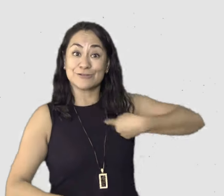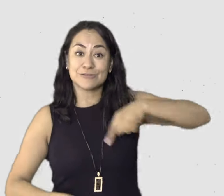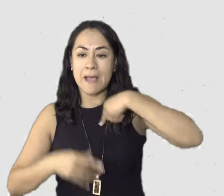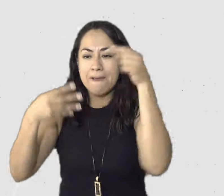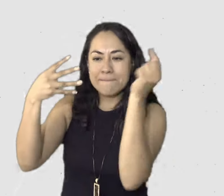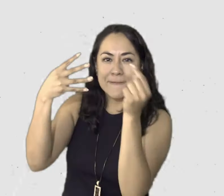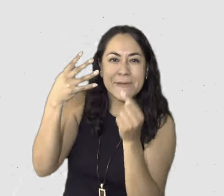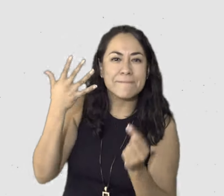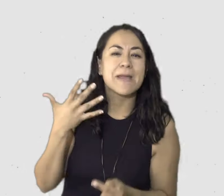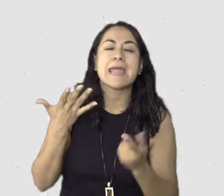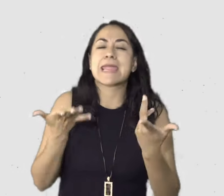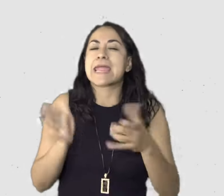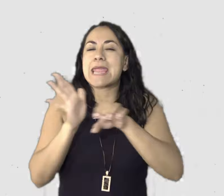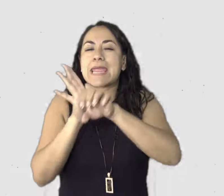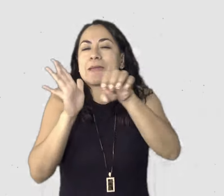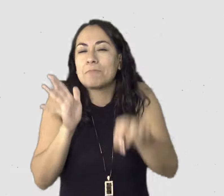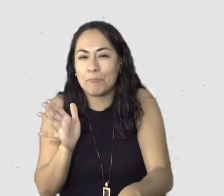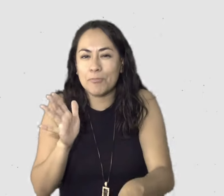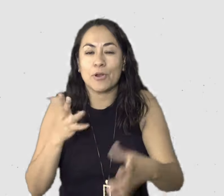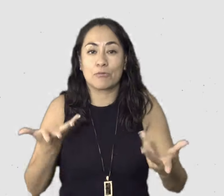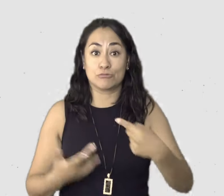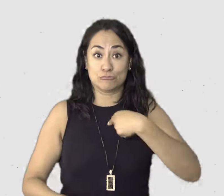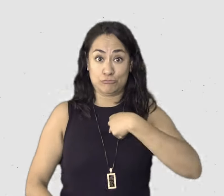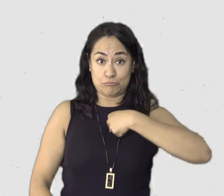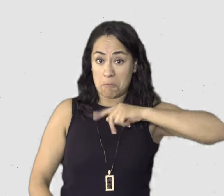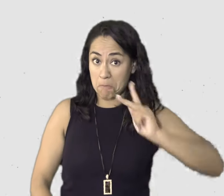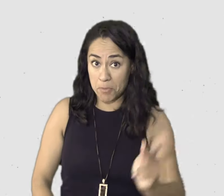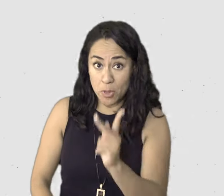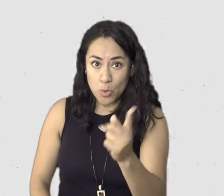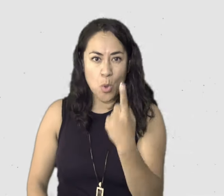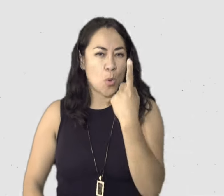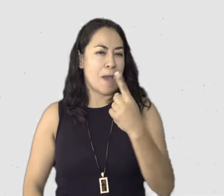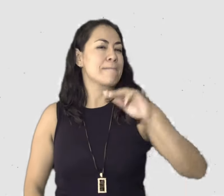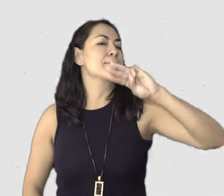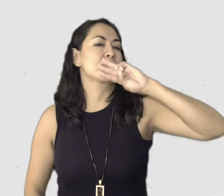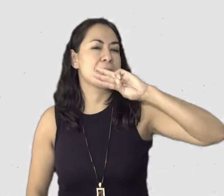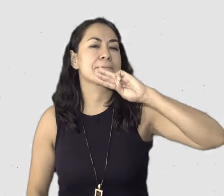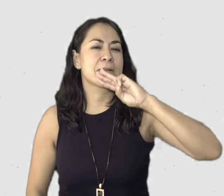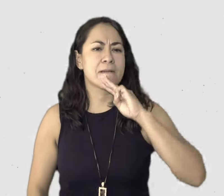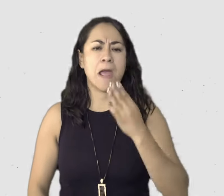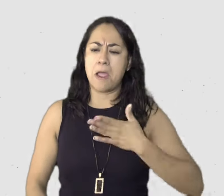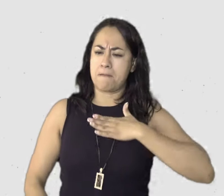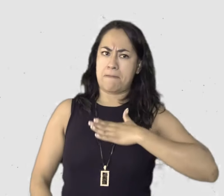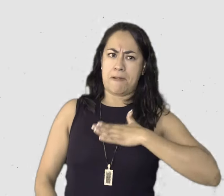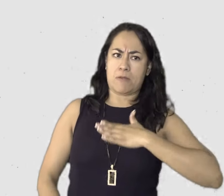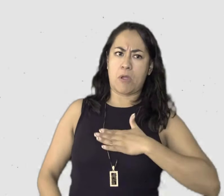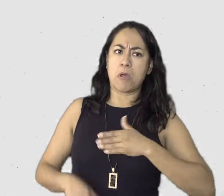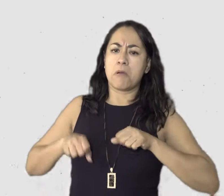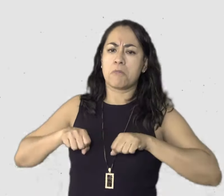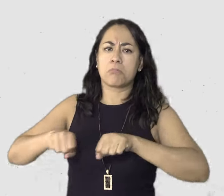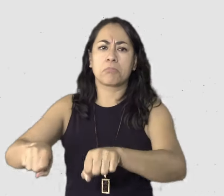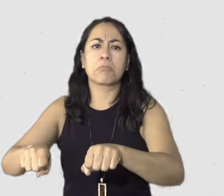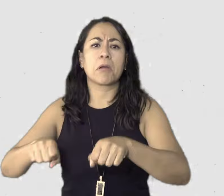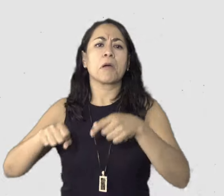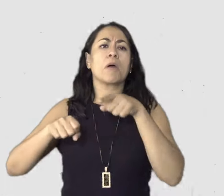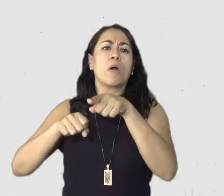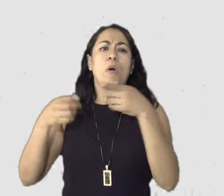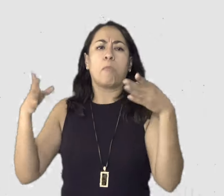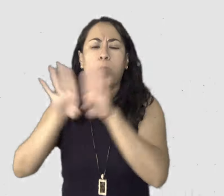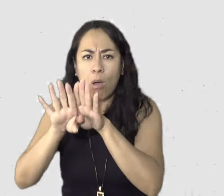Oigan, ¿a cuál fue la mamá que le pasó que se quedó atorada en el baño de un centro comercial? A esta mamá, ¿no? La